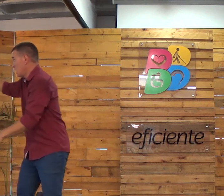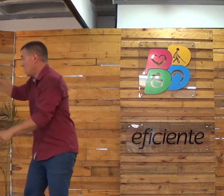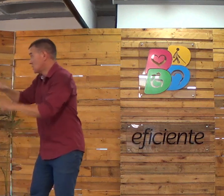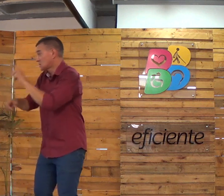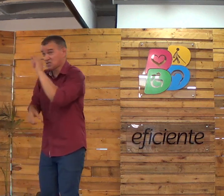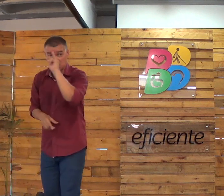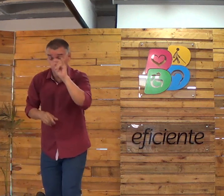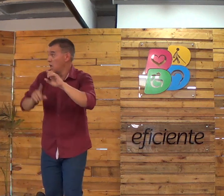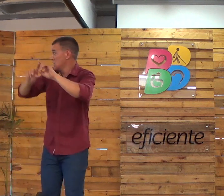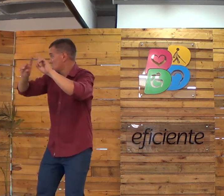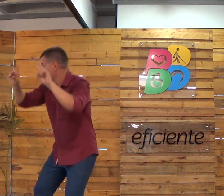Presta atenção nisso também.